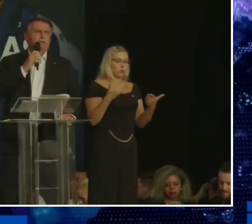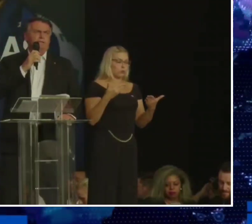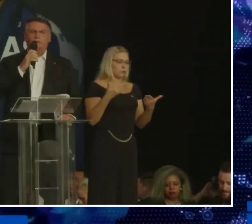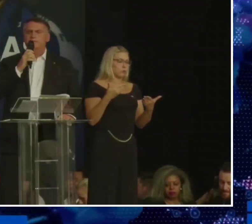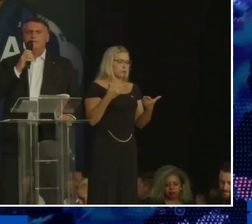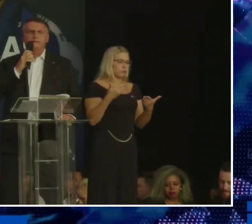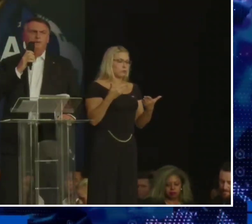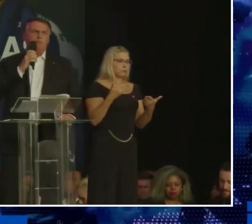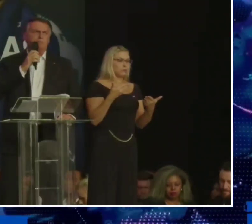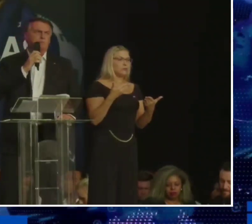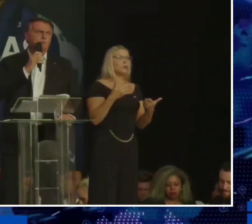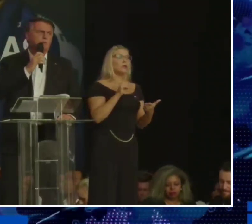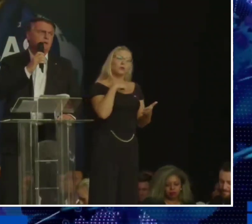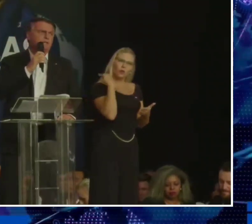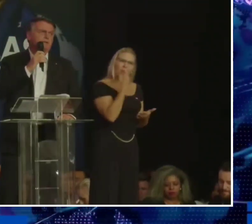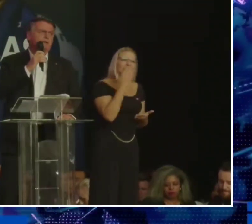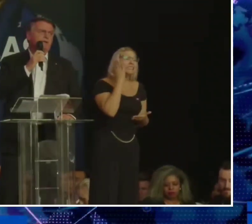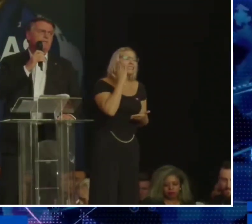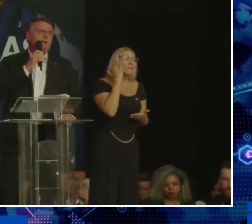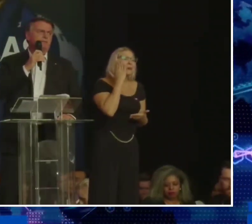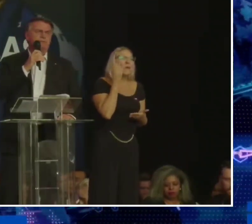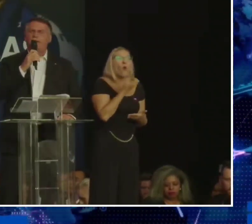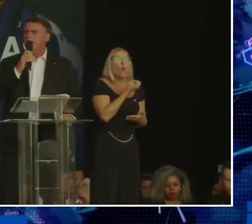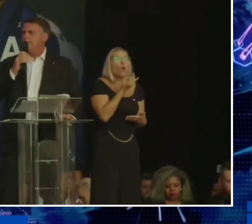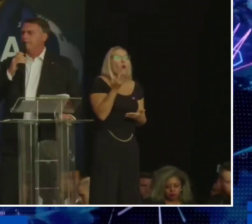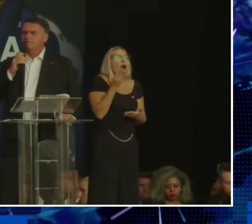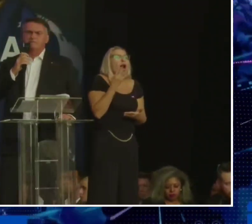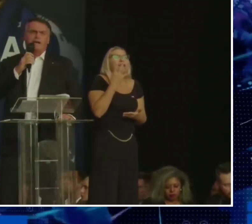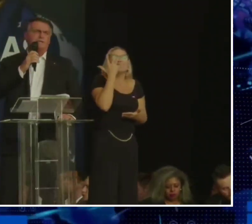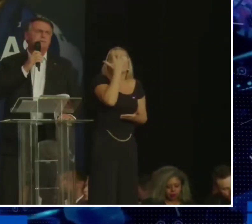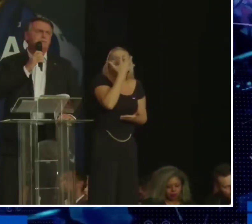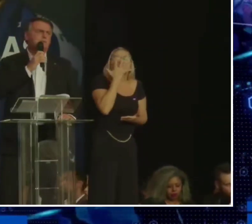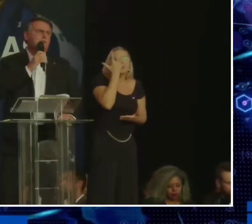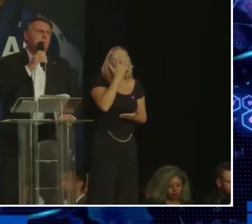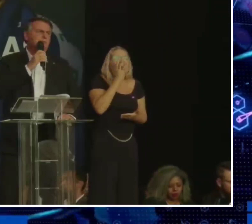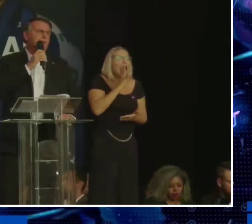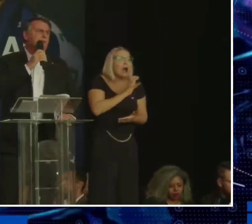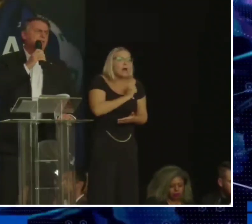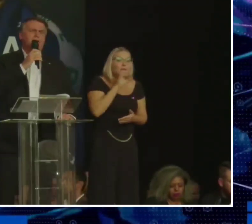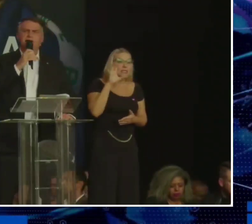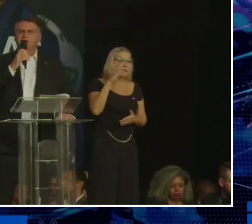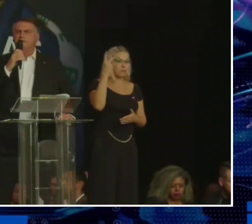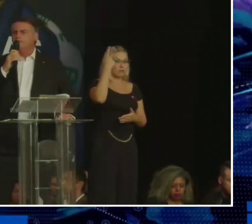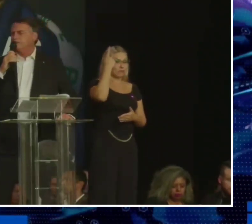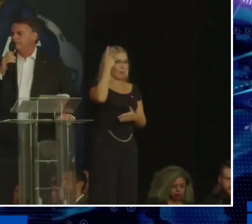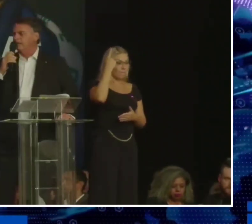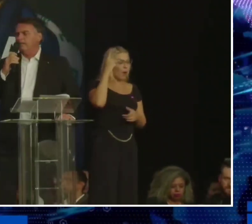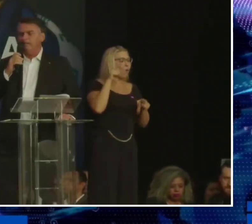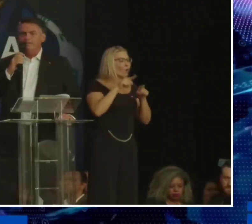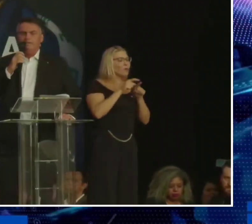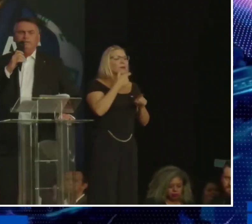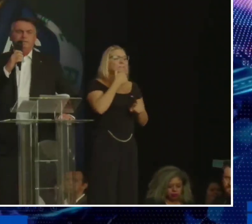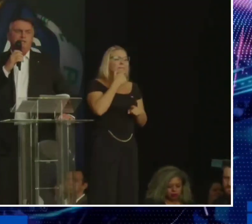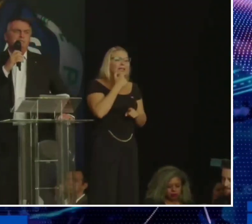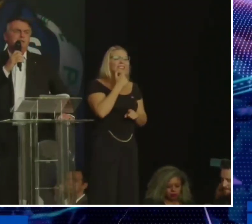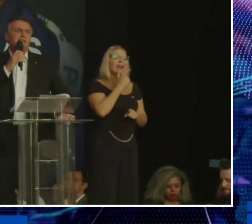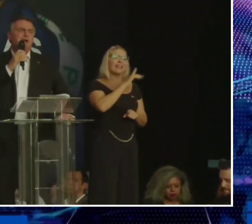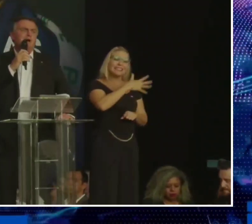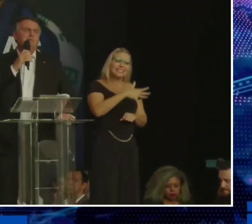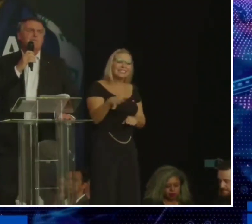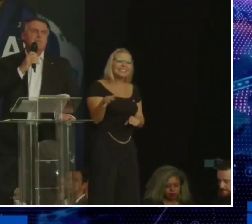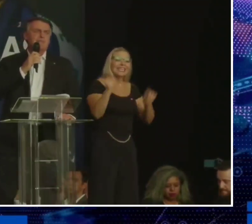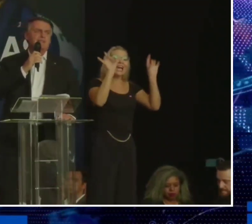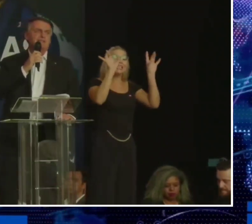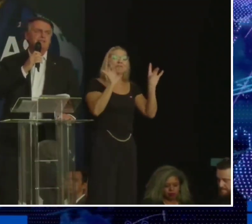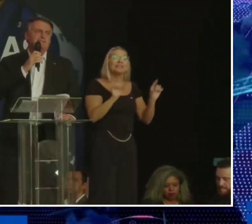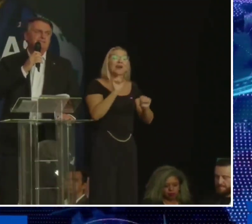Nós sabemos o quanto ela é apaixonada pelo Estado, pela Baixada Santista e, em especial,